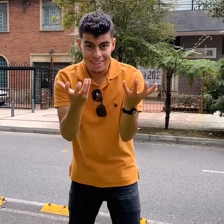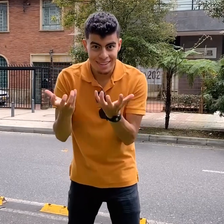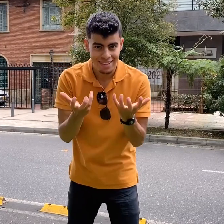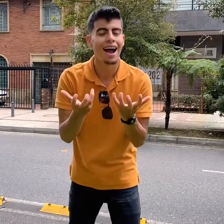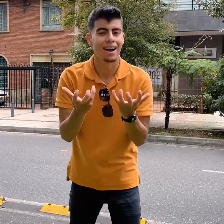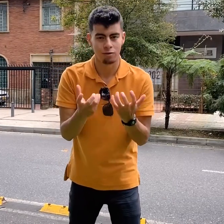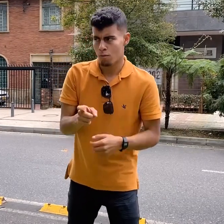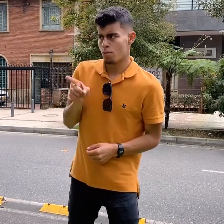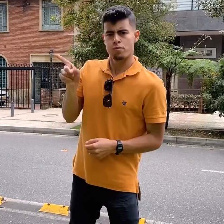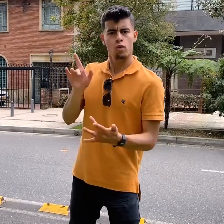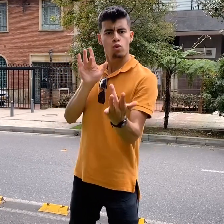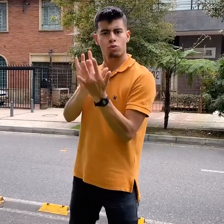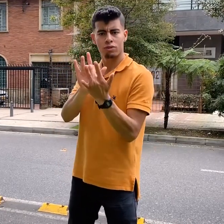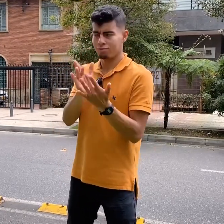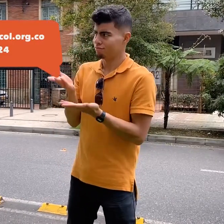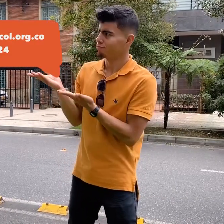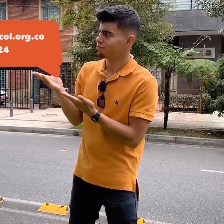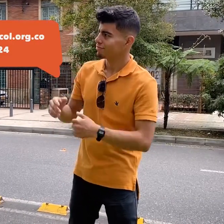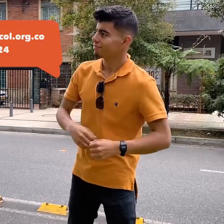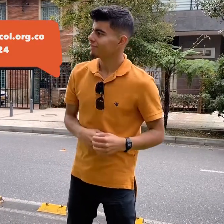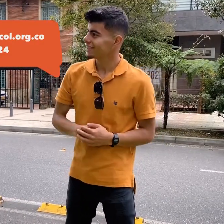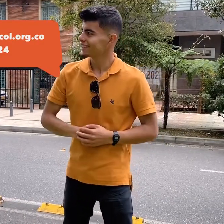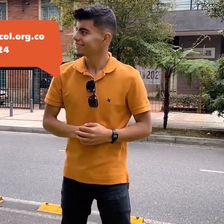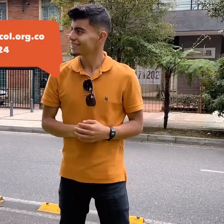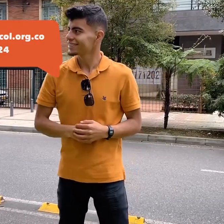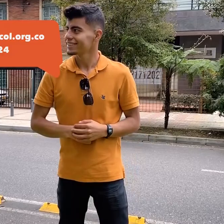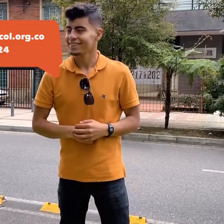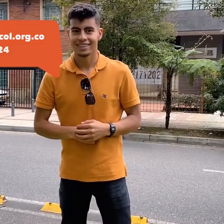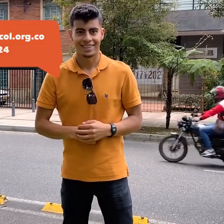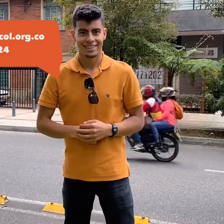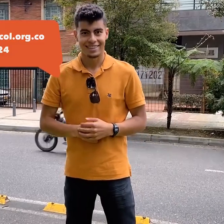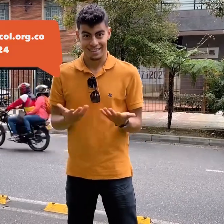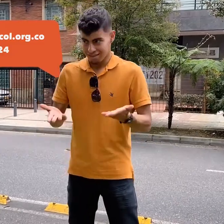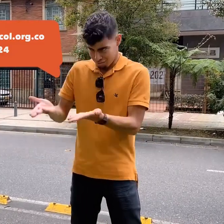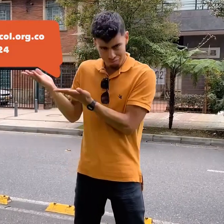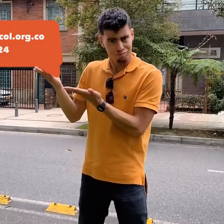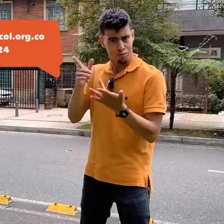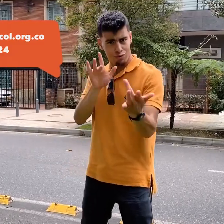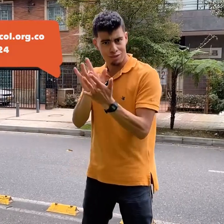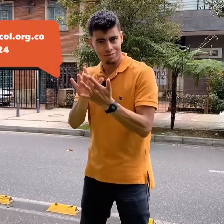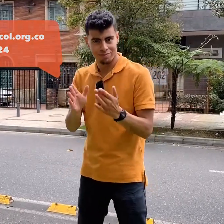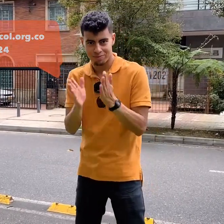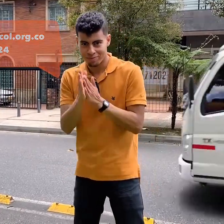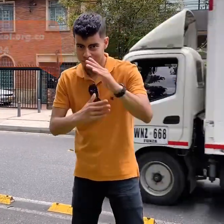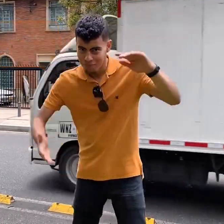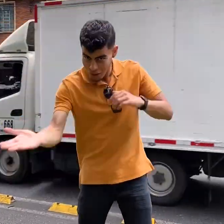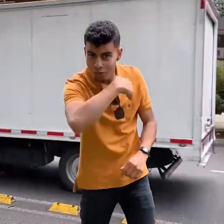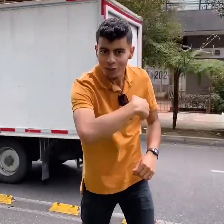interesa, ¡vamos! Ponte en contacto con nosotros. Estos son nuestros canales de atención. ¡Contáctanos! ¡Vamos!